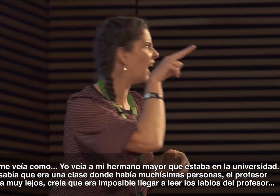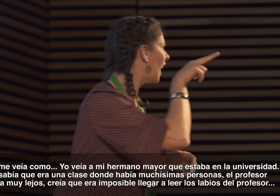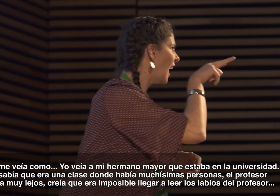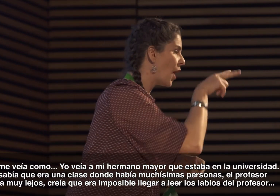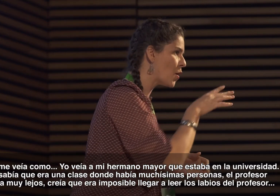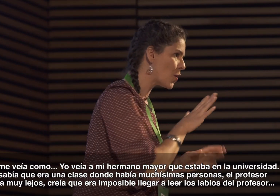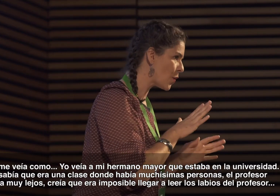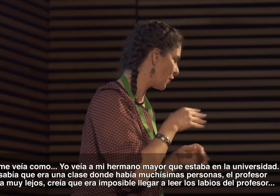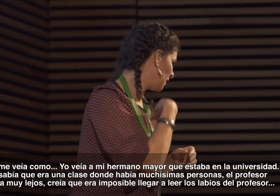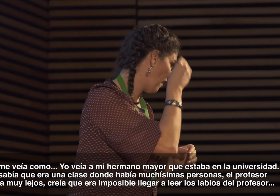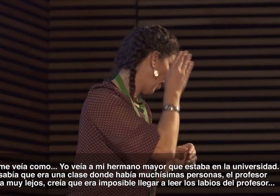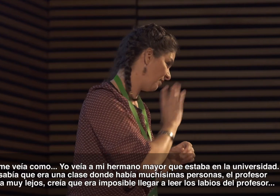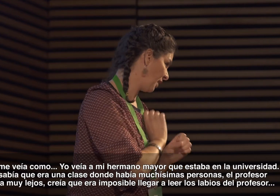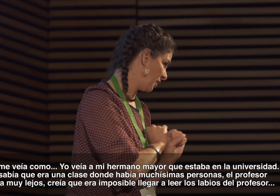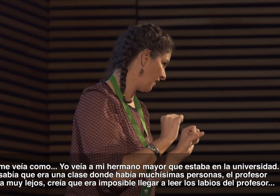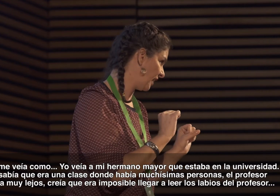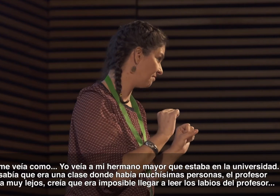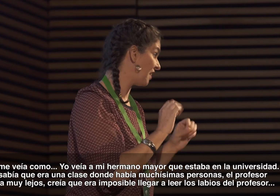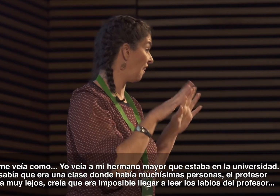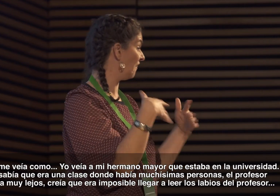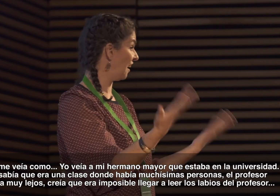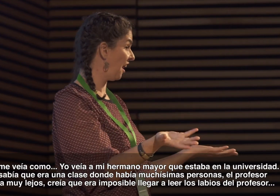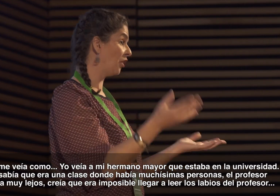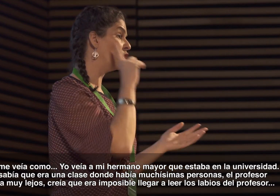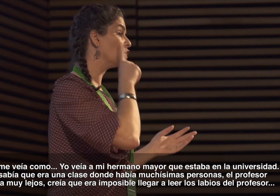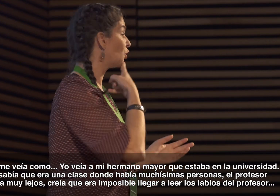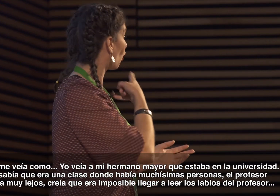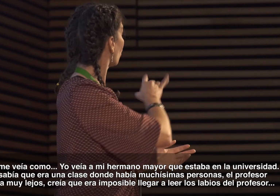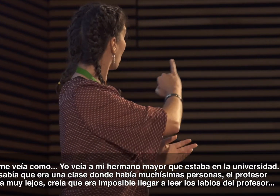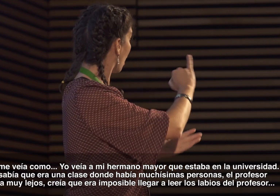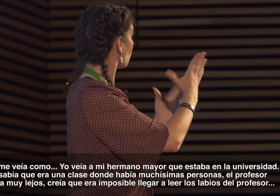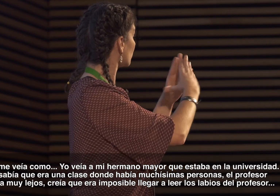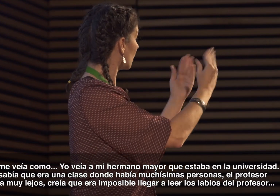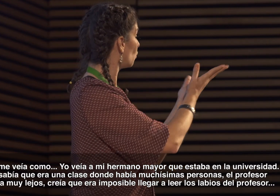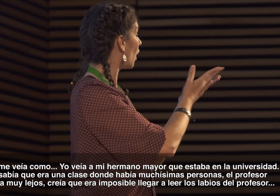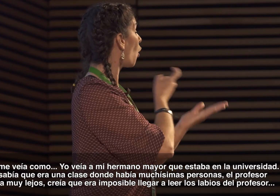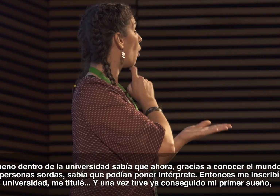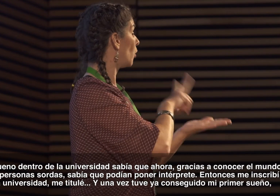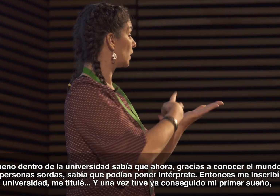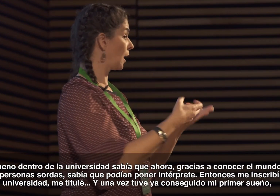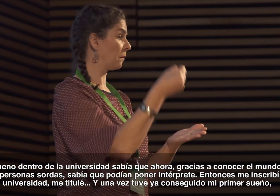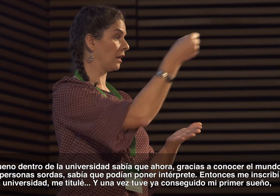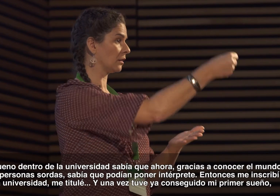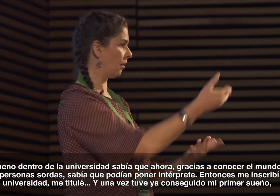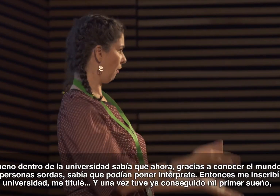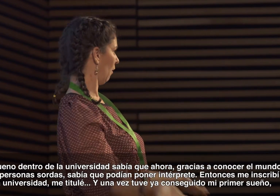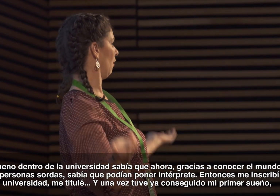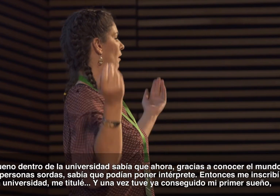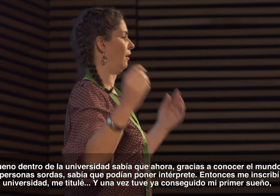profesor estaba muy lejos. Creía que era imposible llegar a leer los labios del profesor. Pero bueno, dentro de la universidad sabía que